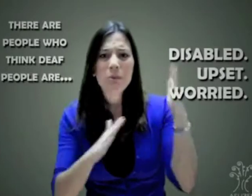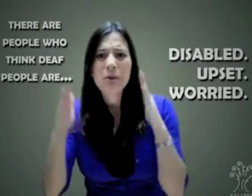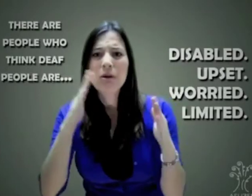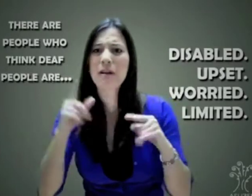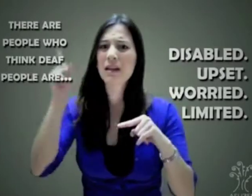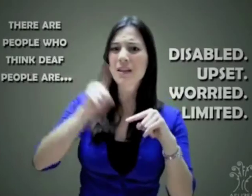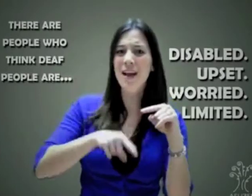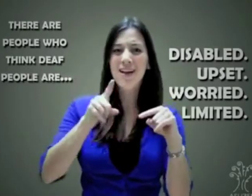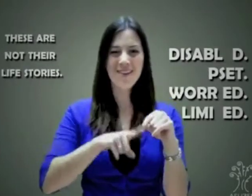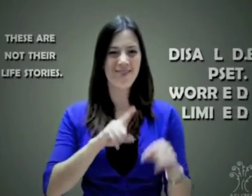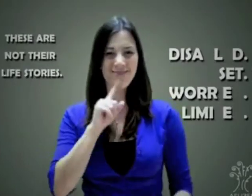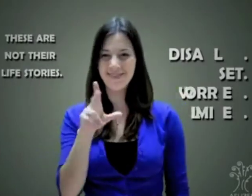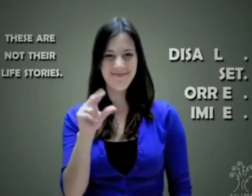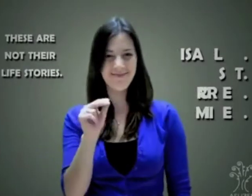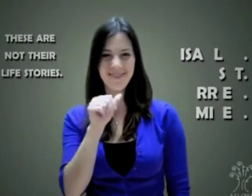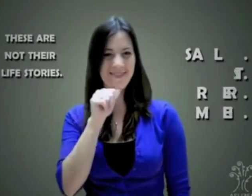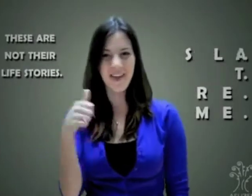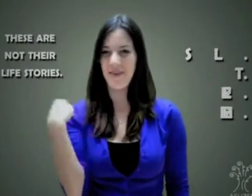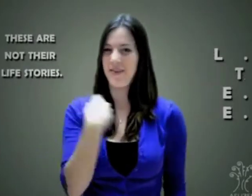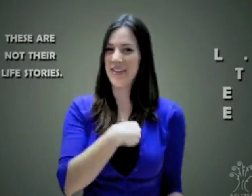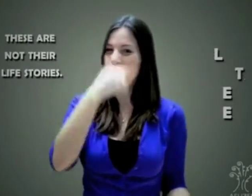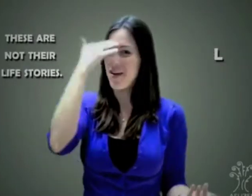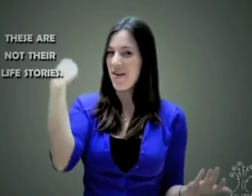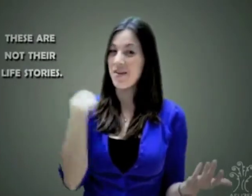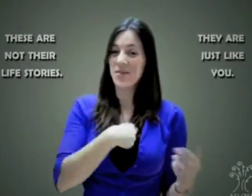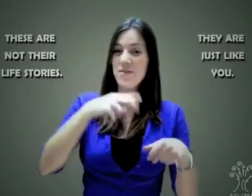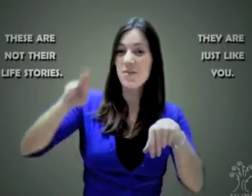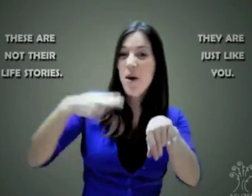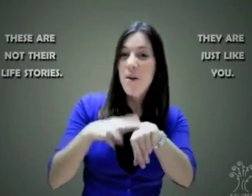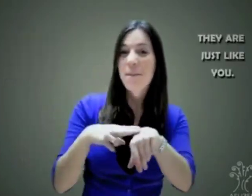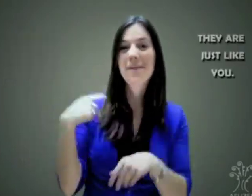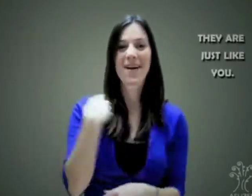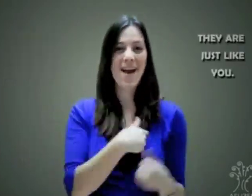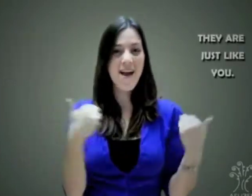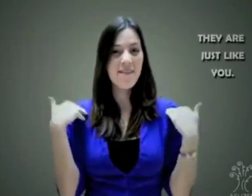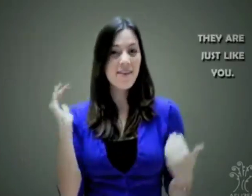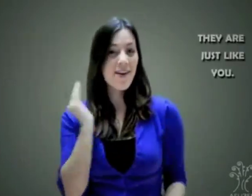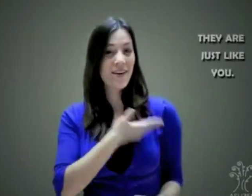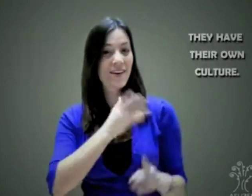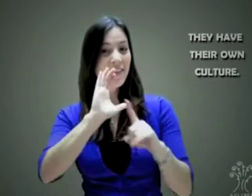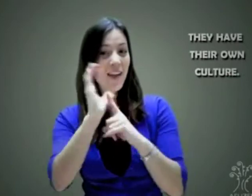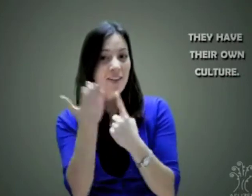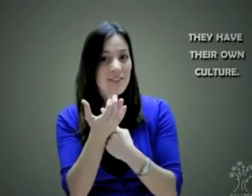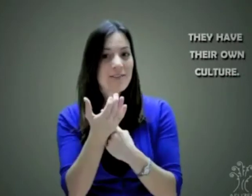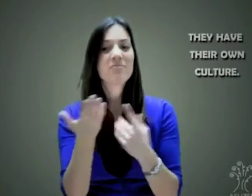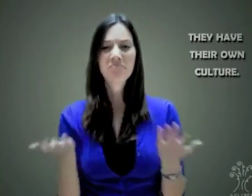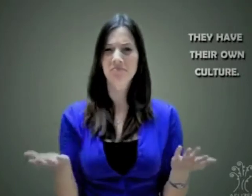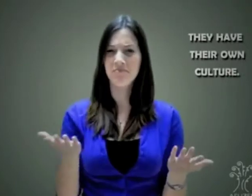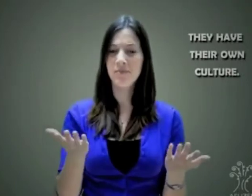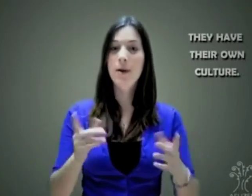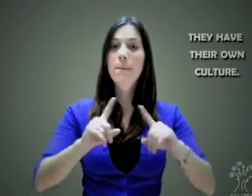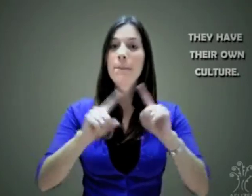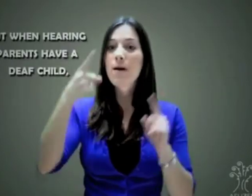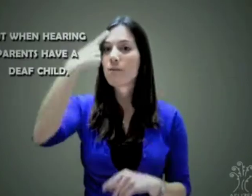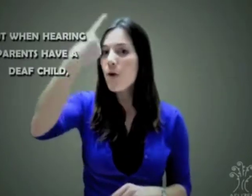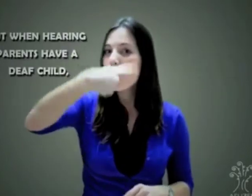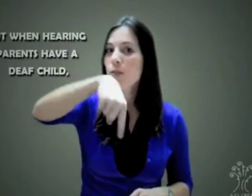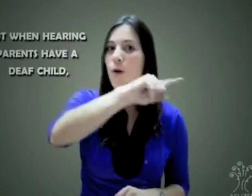No nos molesta, ni preocupa, ni nos limita. Creemos que somos normales. Incluso tenemos nuestra propia cultura.